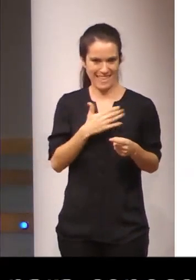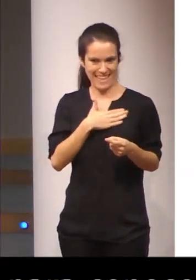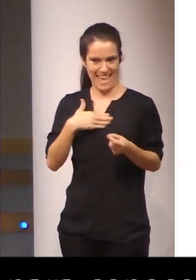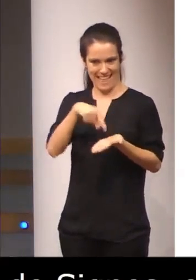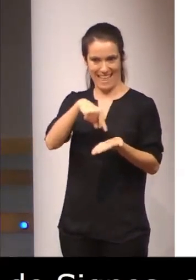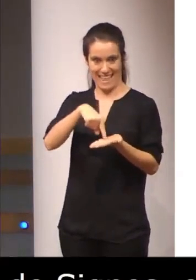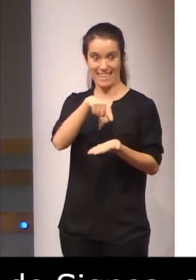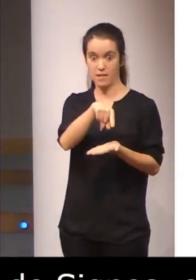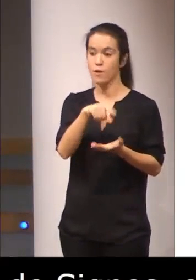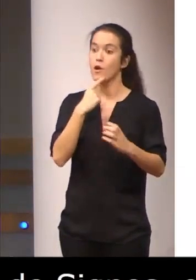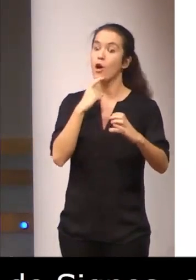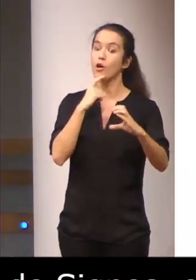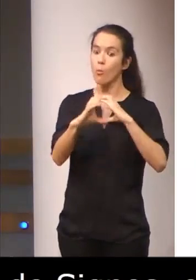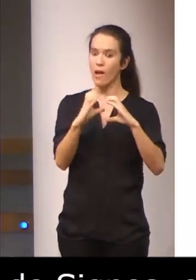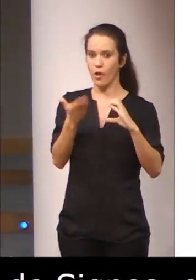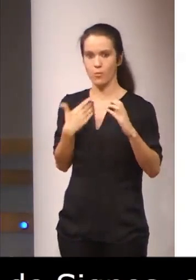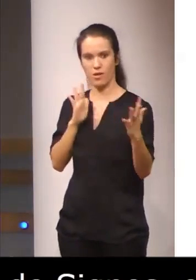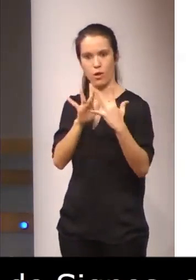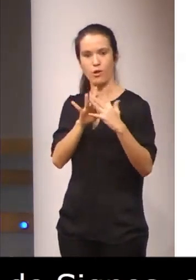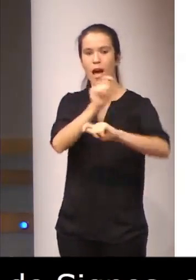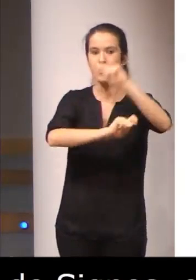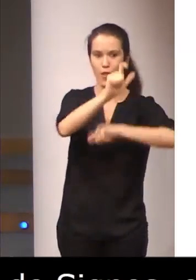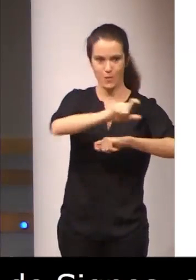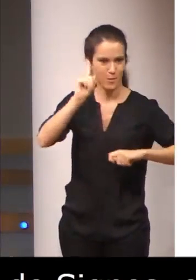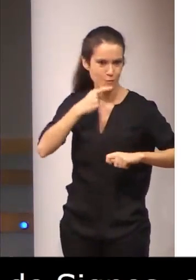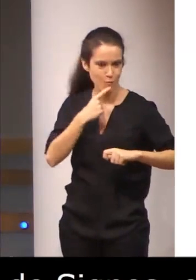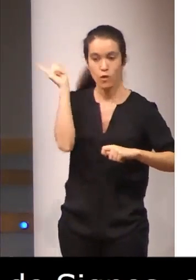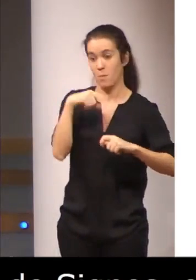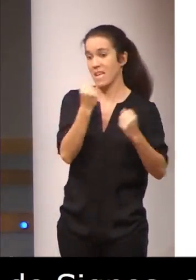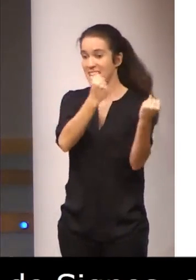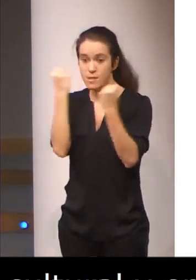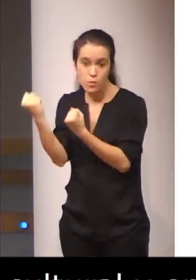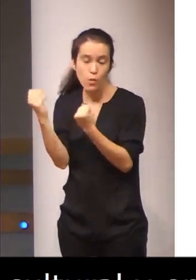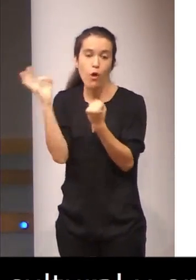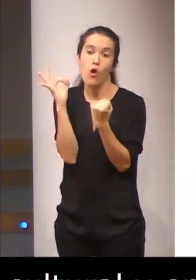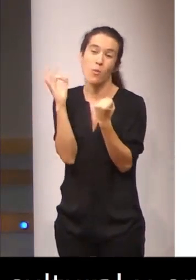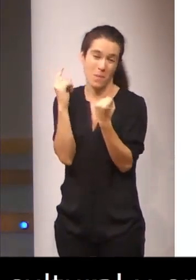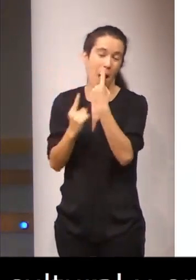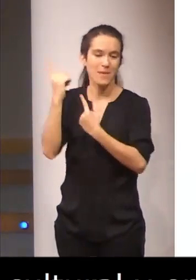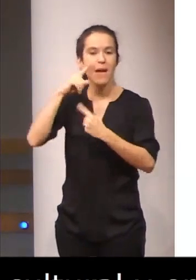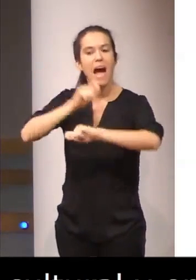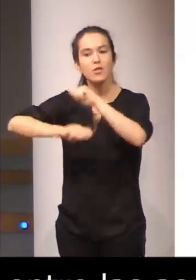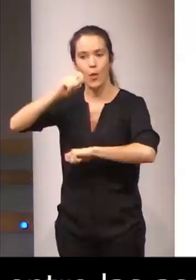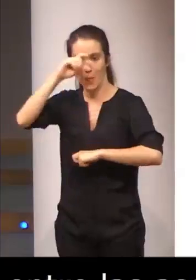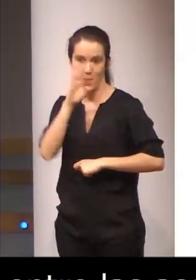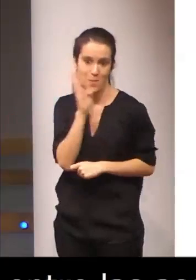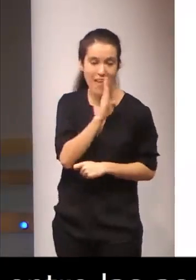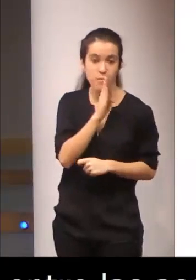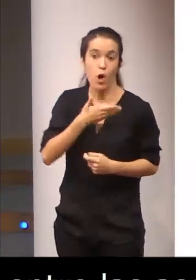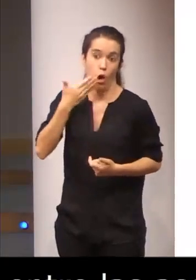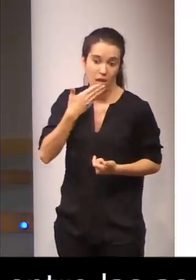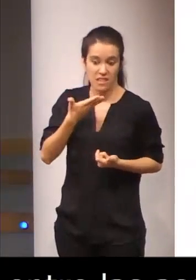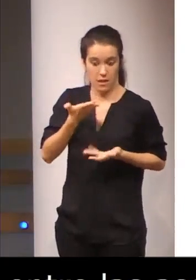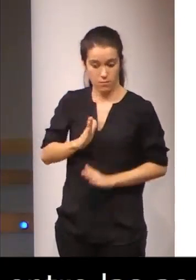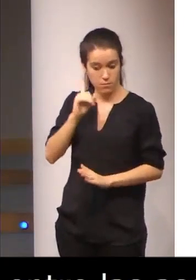comunicación entre las asociaciones de personas sordas, las instituciones o asociaciones de padres, tanto oyentes con niños sordos,